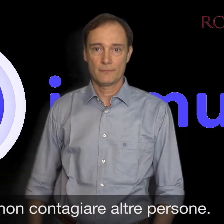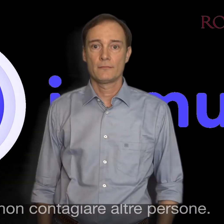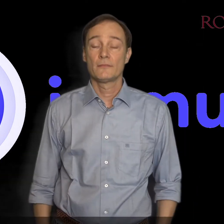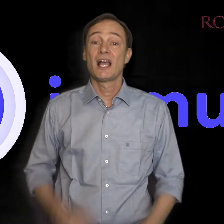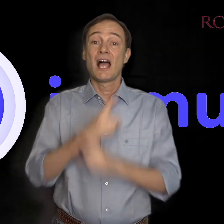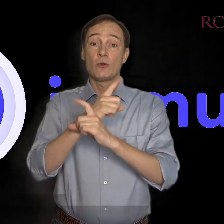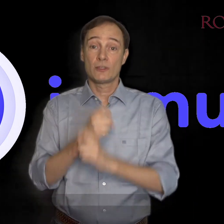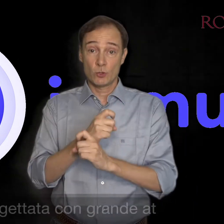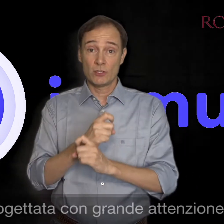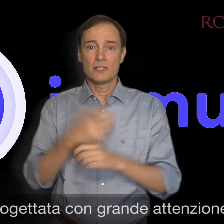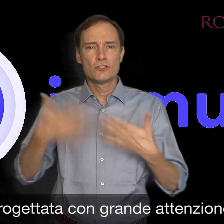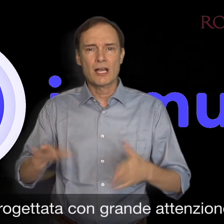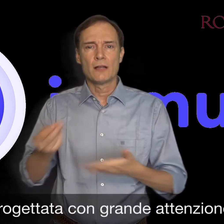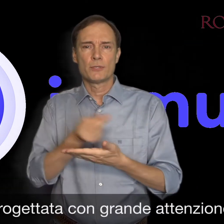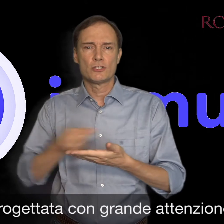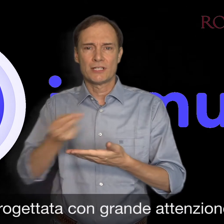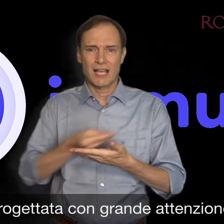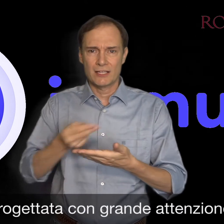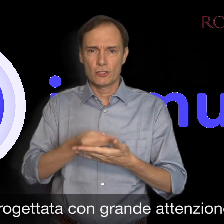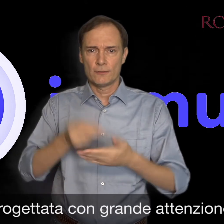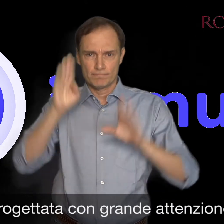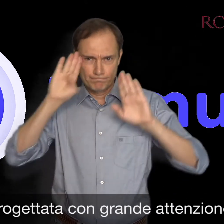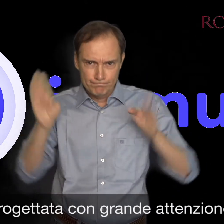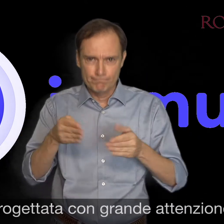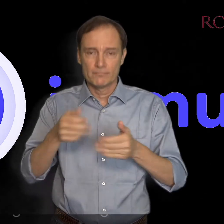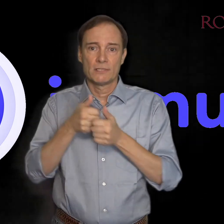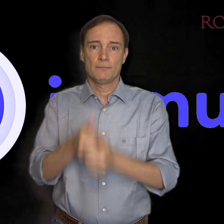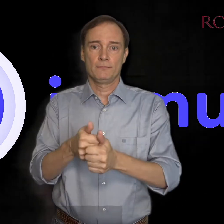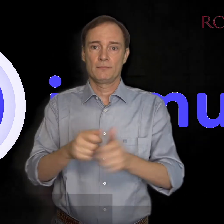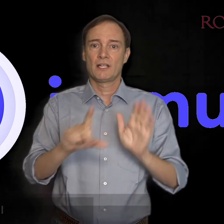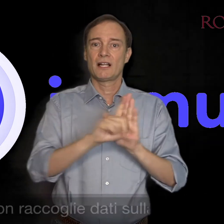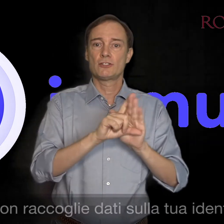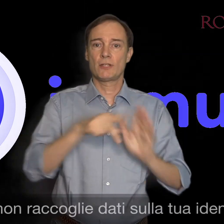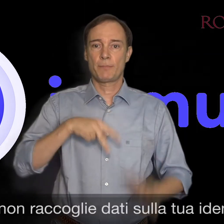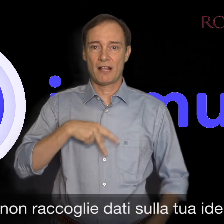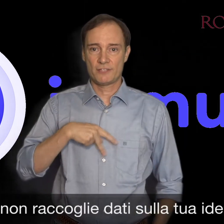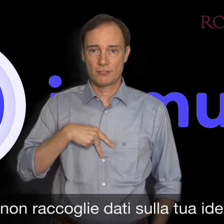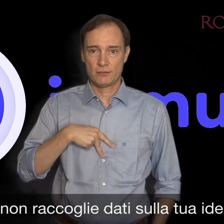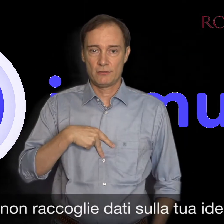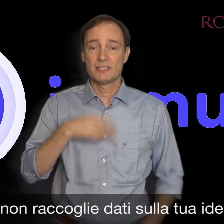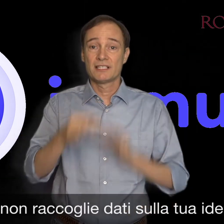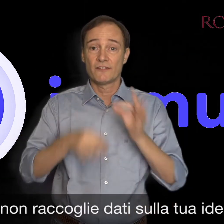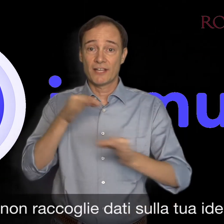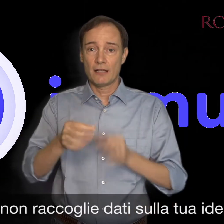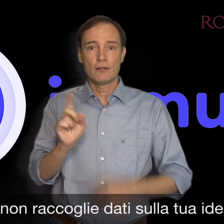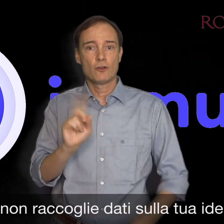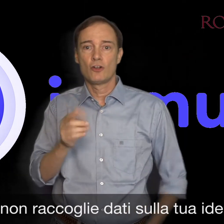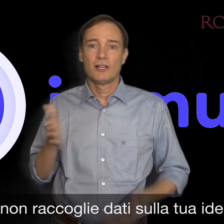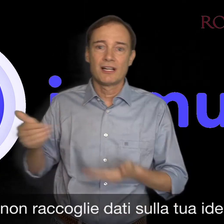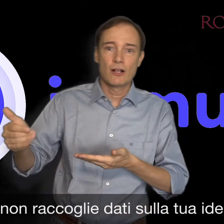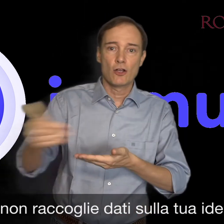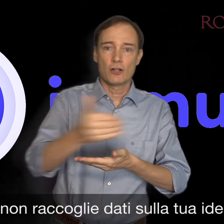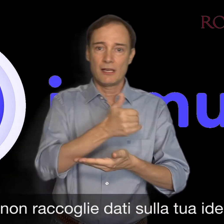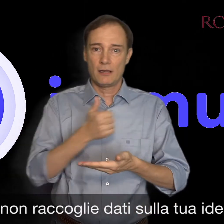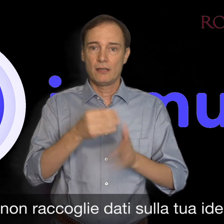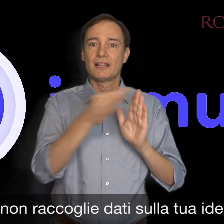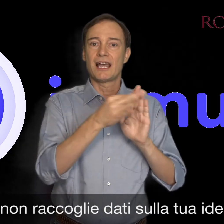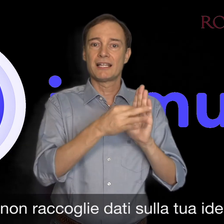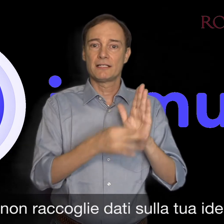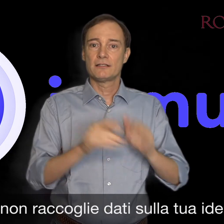Immuni è progettata con grande attenzione alla privacy e non raccoglie dati